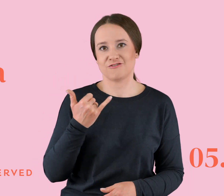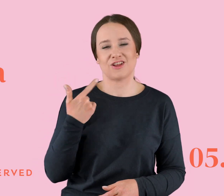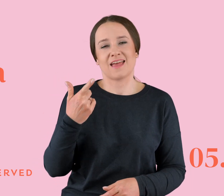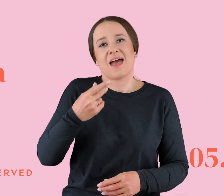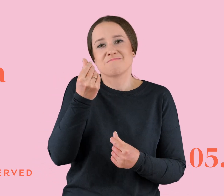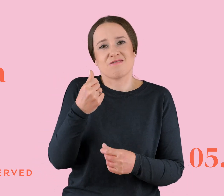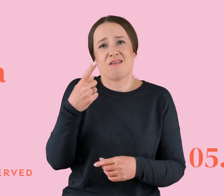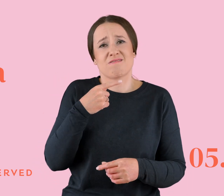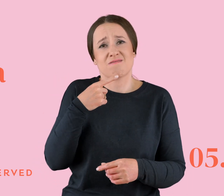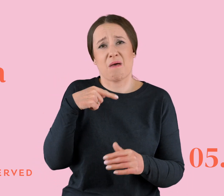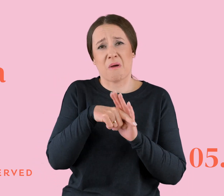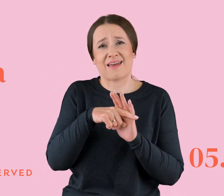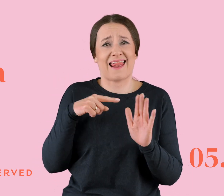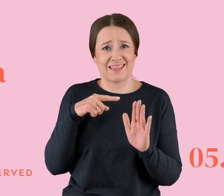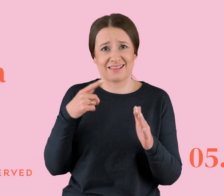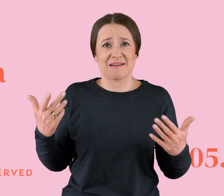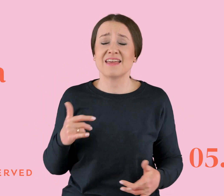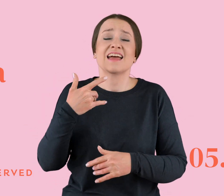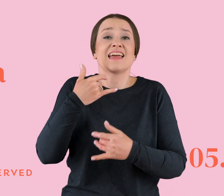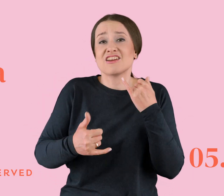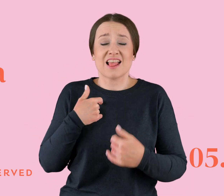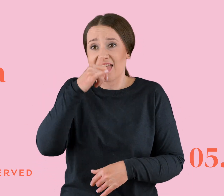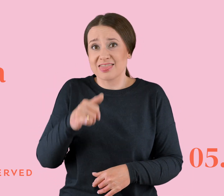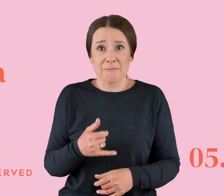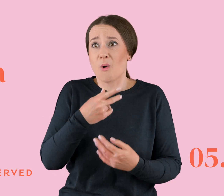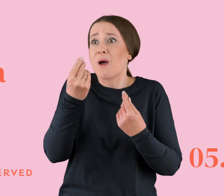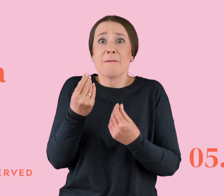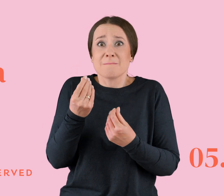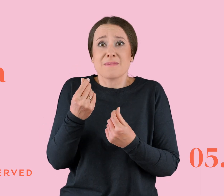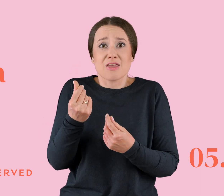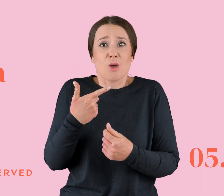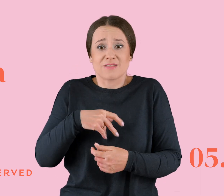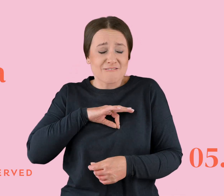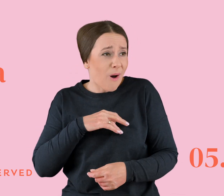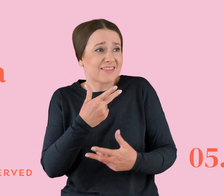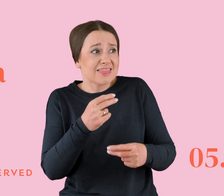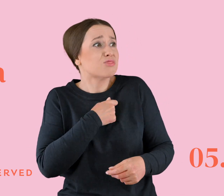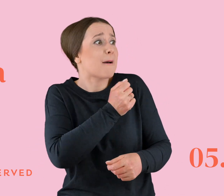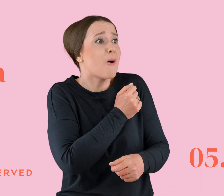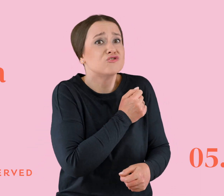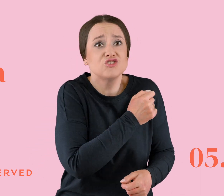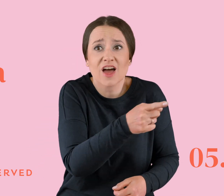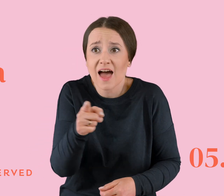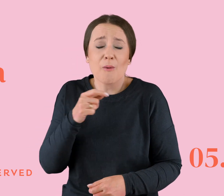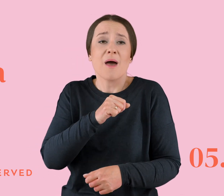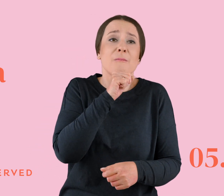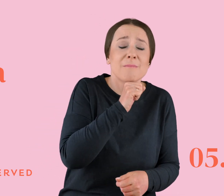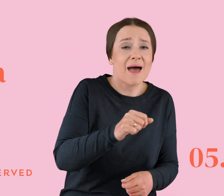Kiedy nie mogłem spełnić jakiejś jej zachcianki, to pożyczałem pieniądze, żeby tylko móc to zrobić, czyli od brata, przyjaciół, babci czy rodziców. Bardzo chciałem,